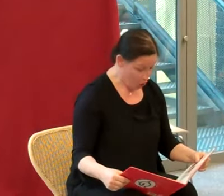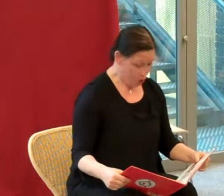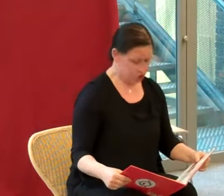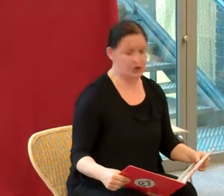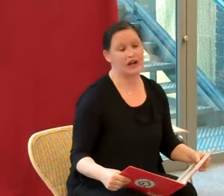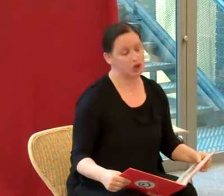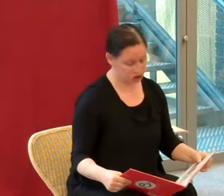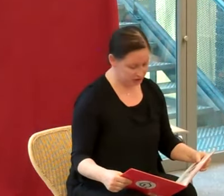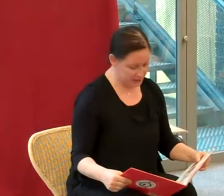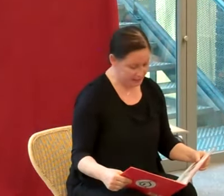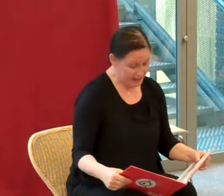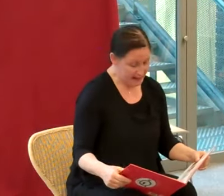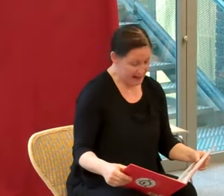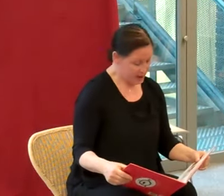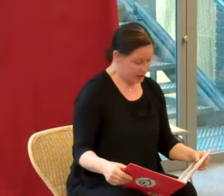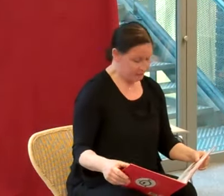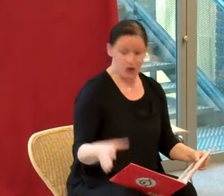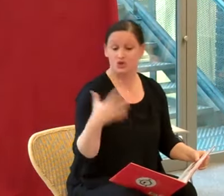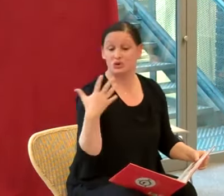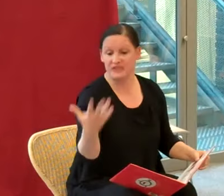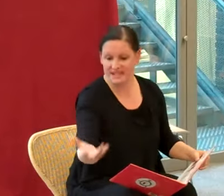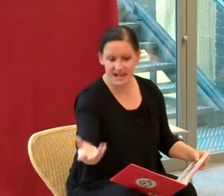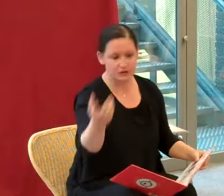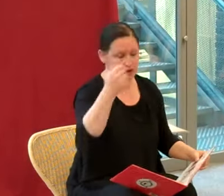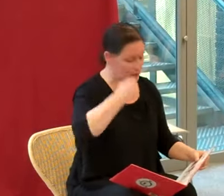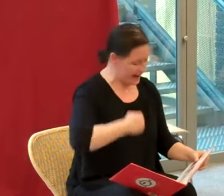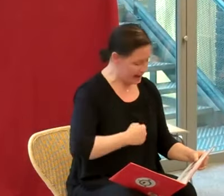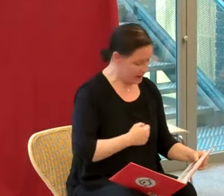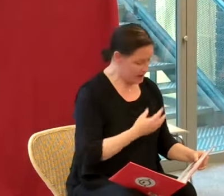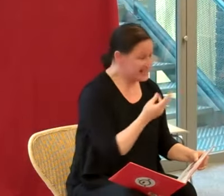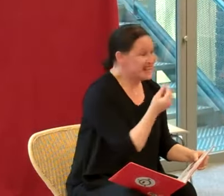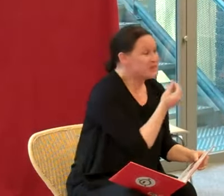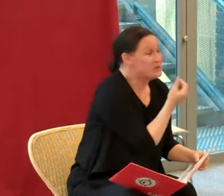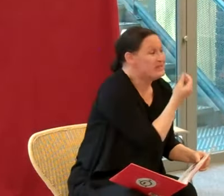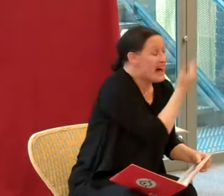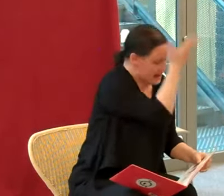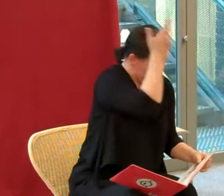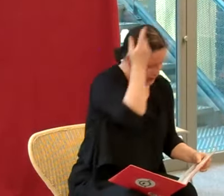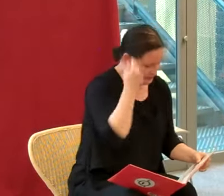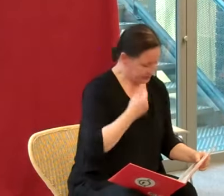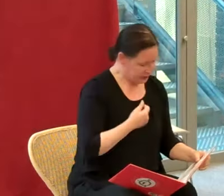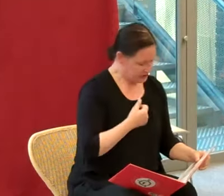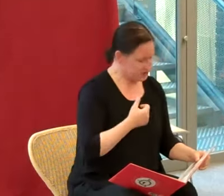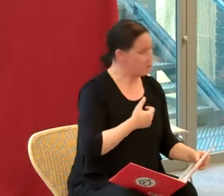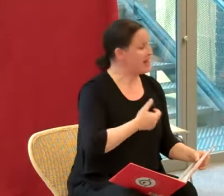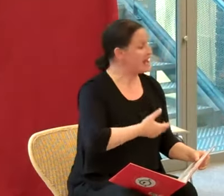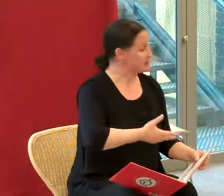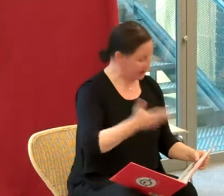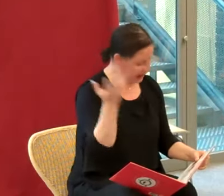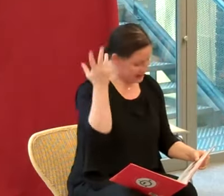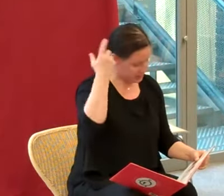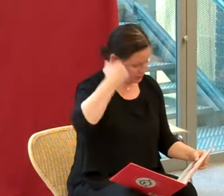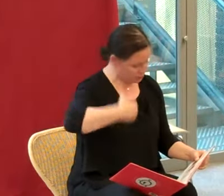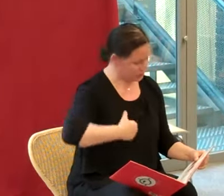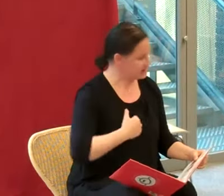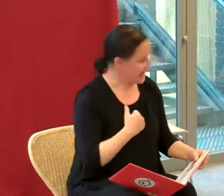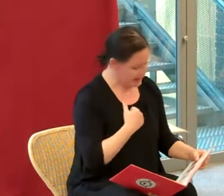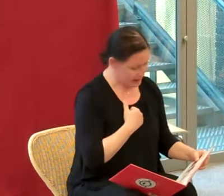Cela ne l'enchantait pas, mais ce festin de Noël, cette dinde, semblait très sûre d'elle.